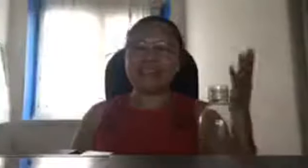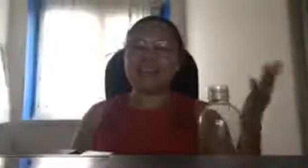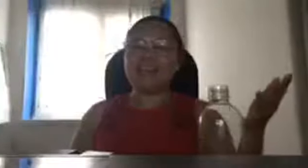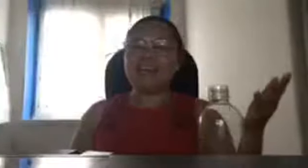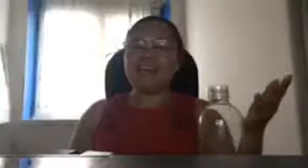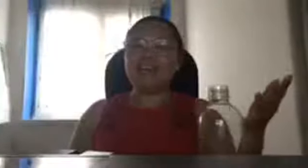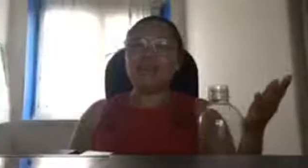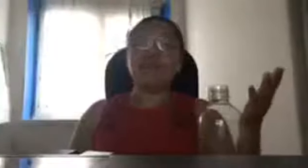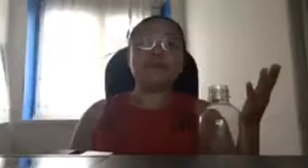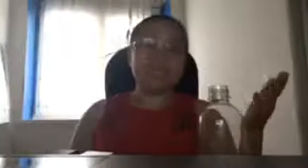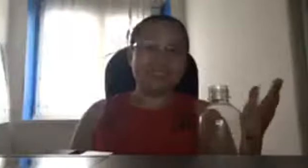witness